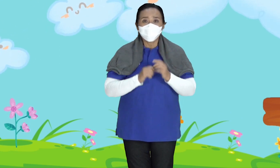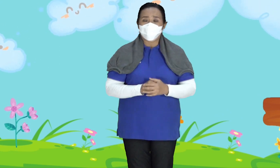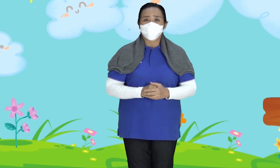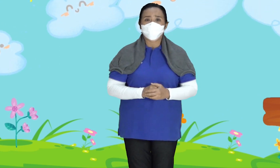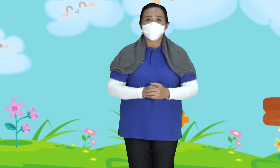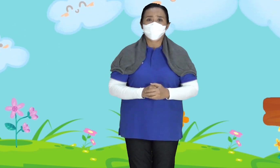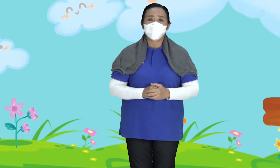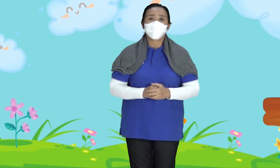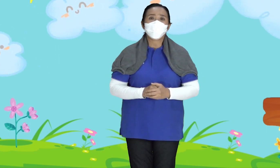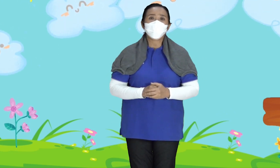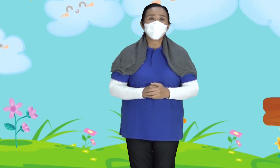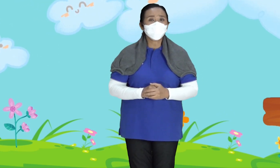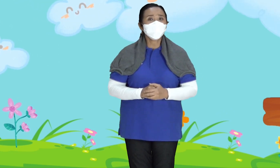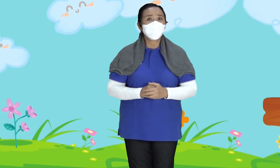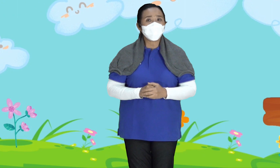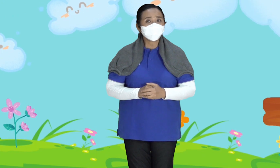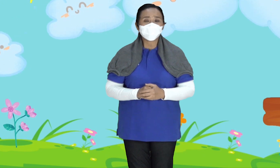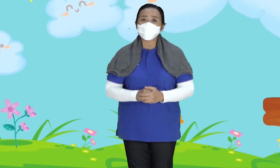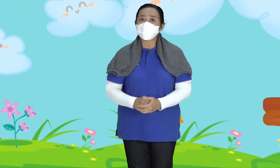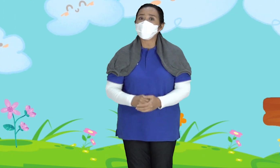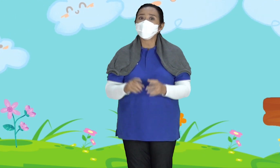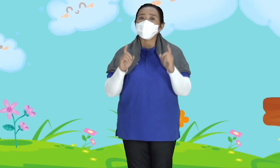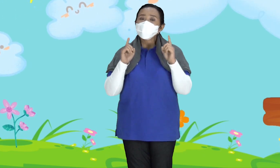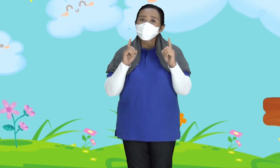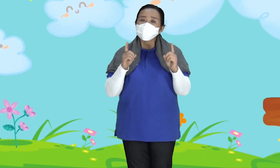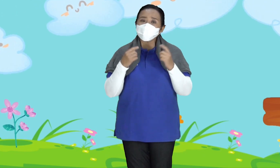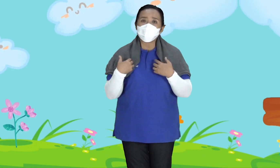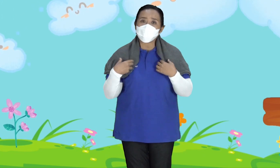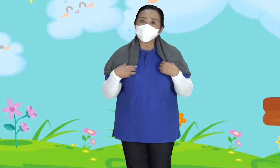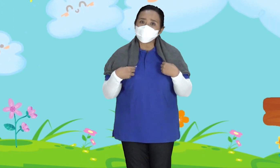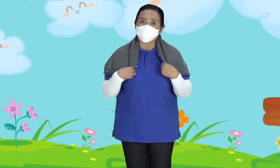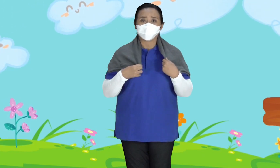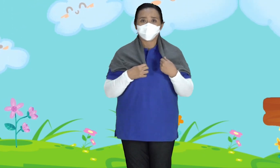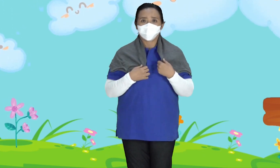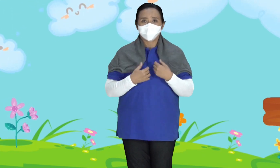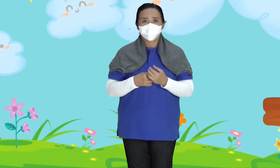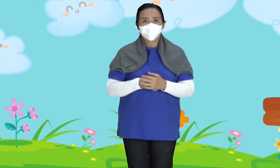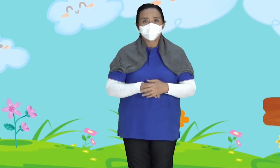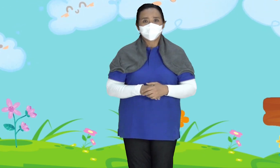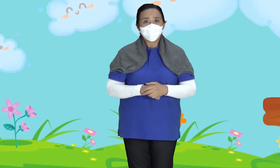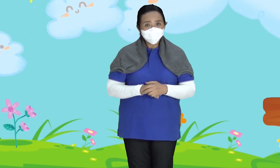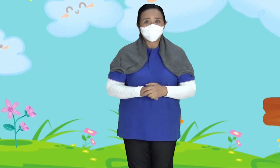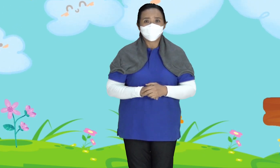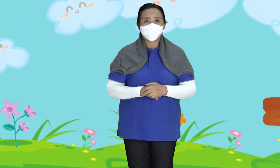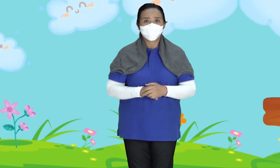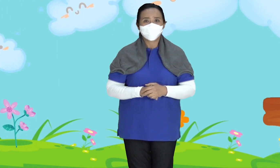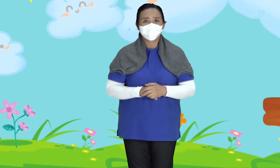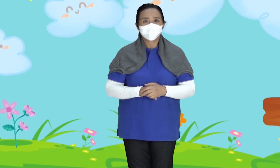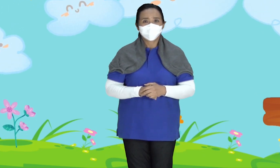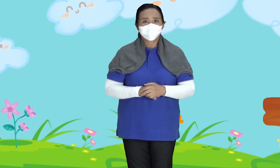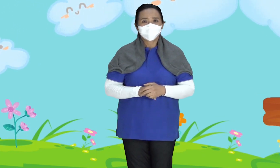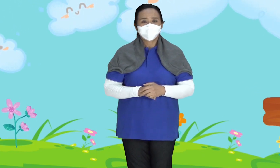tau gak Hewan yang terkenal dengan kesetiaannya Tau?